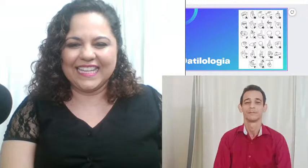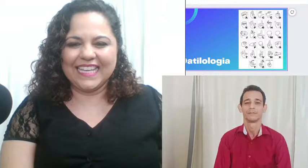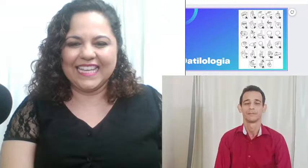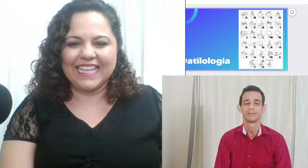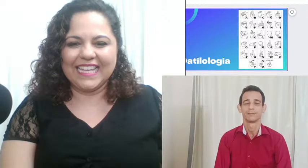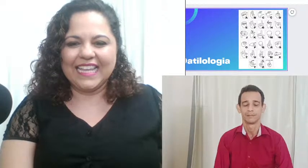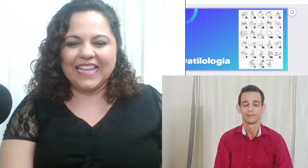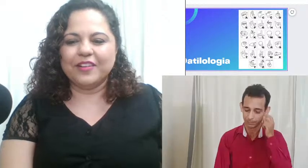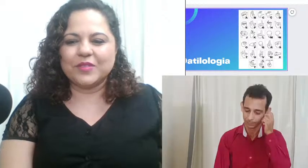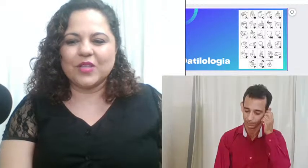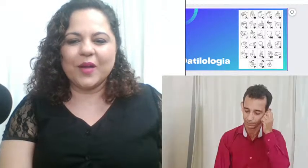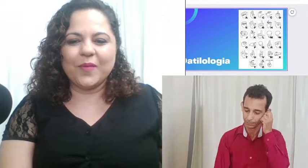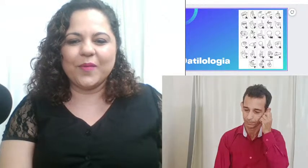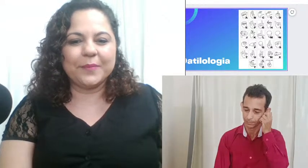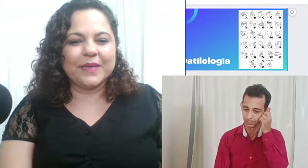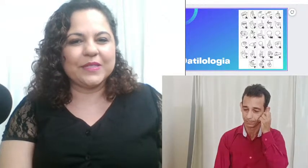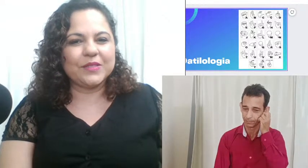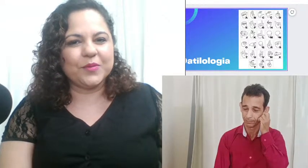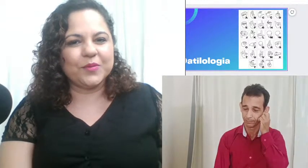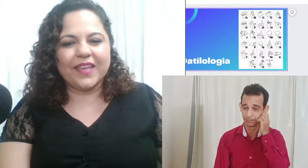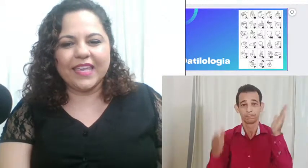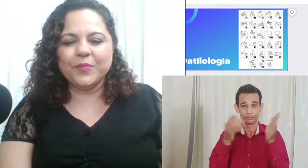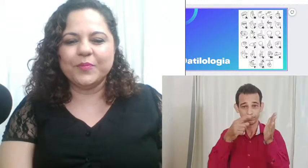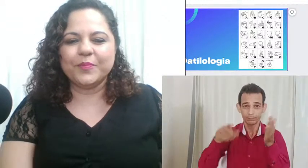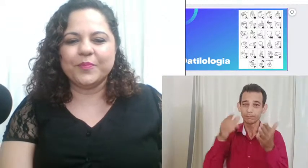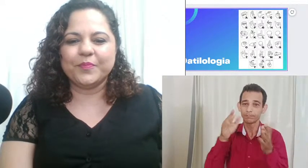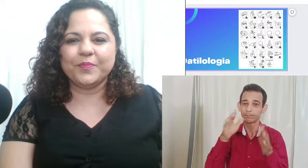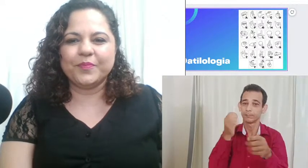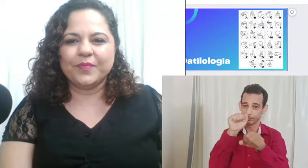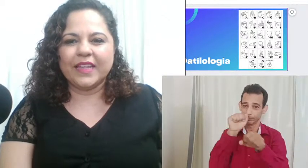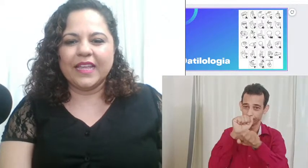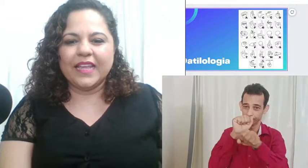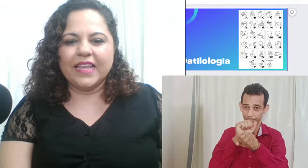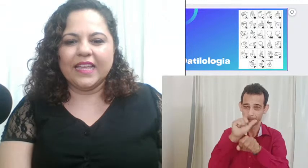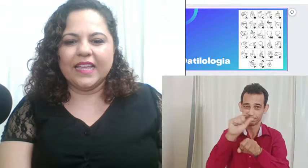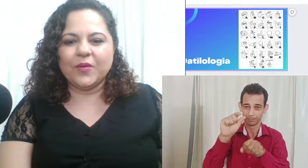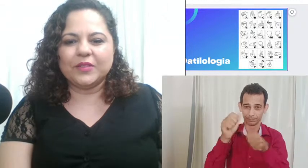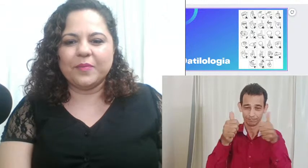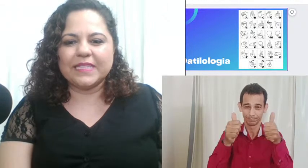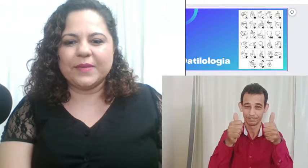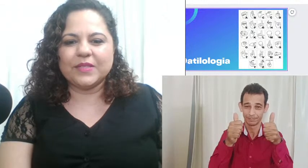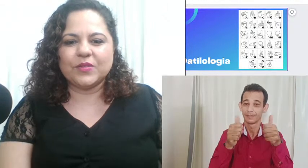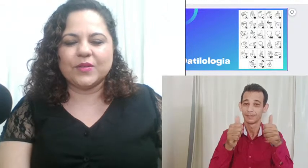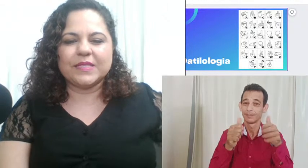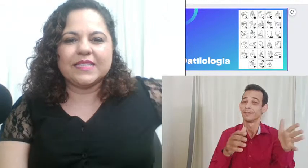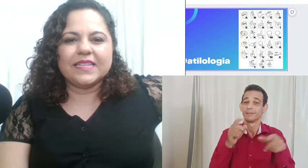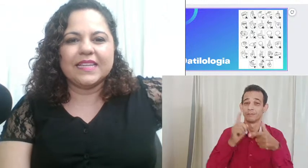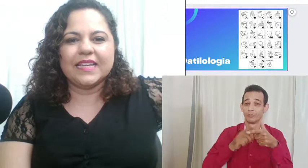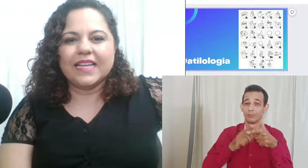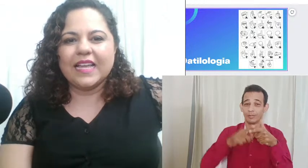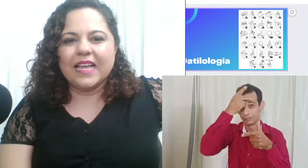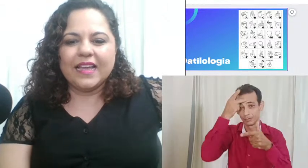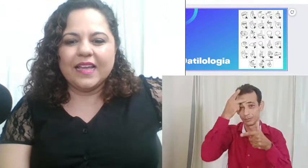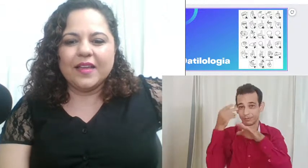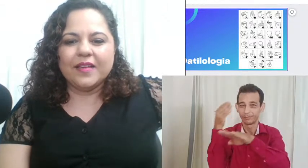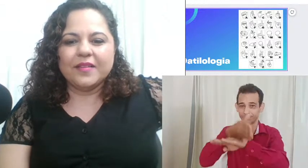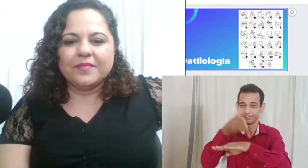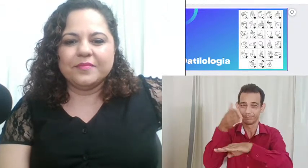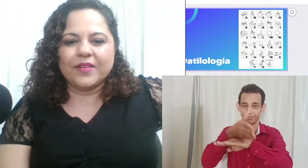Vamos só aguardar mais um pouquinho, enquanto mais pessoas possam